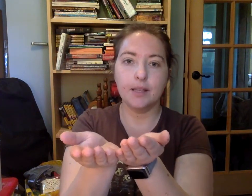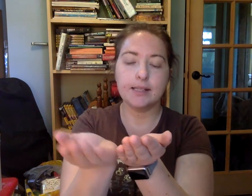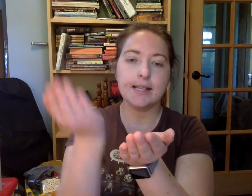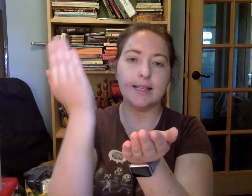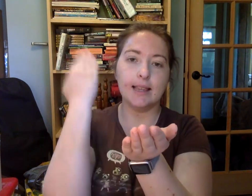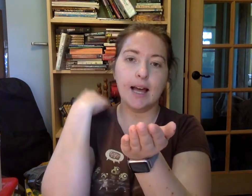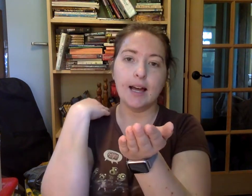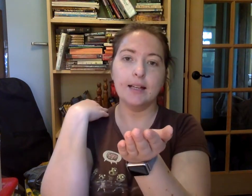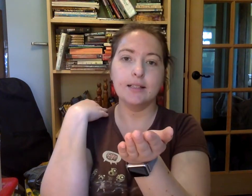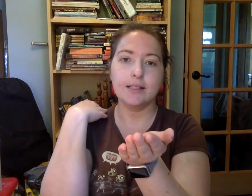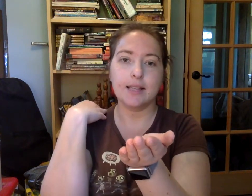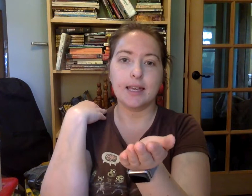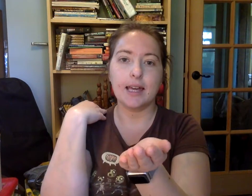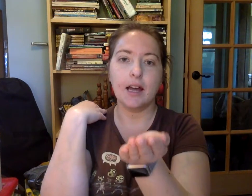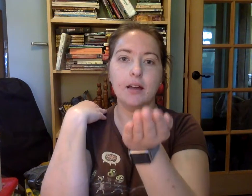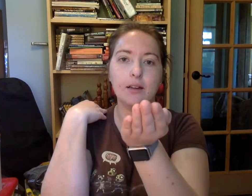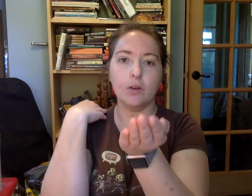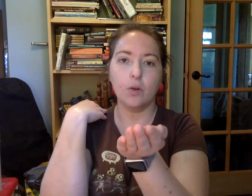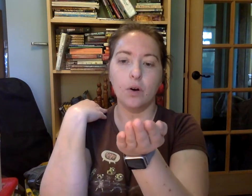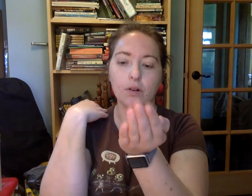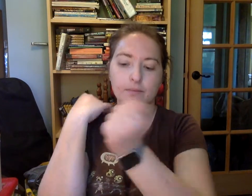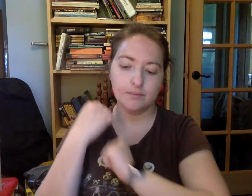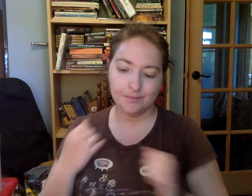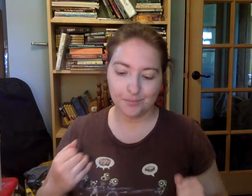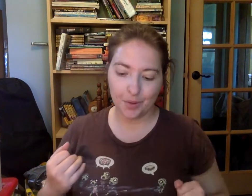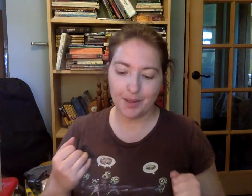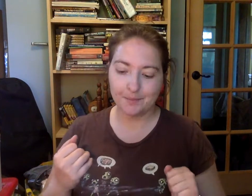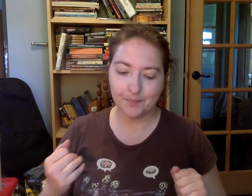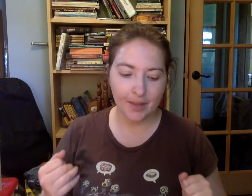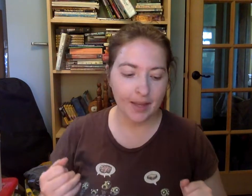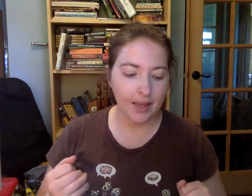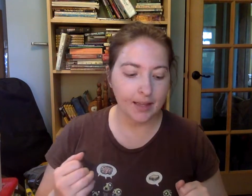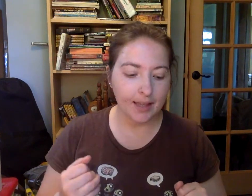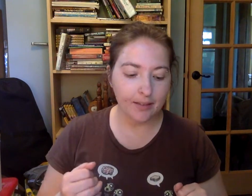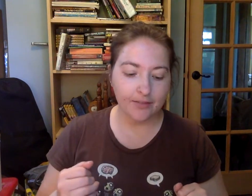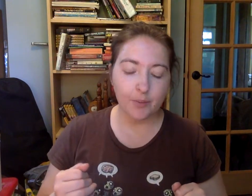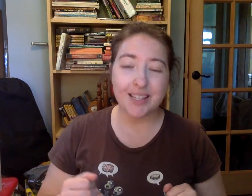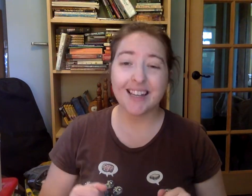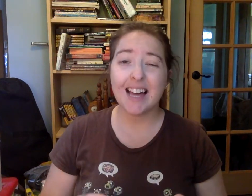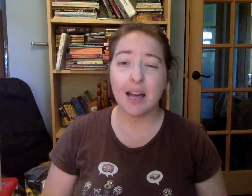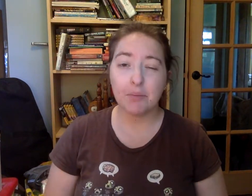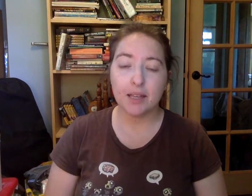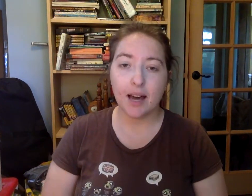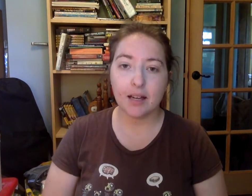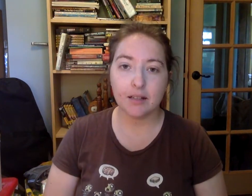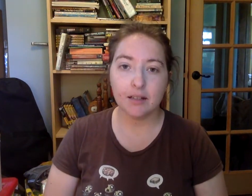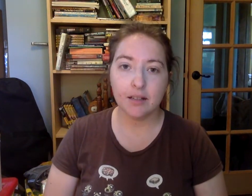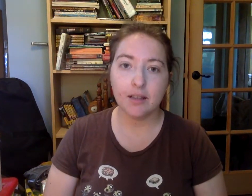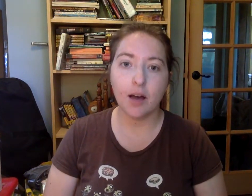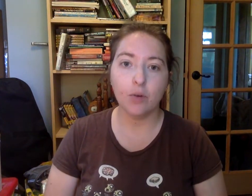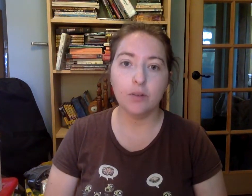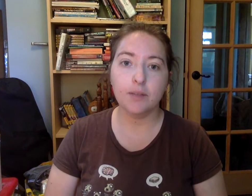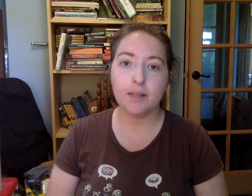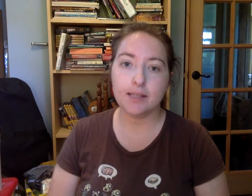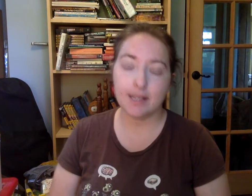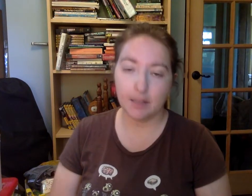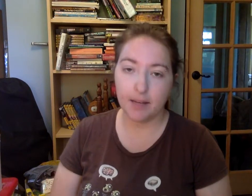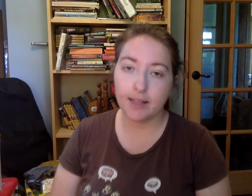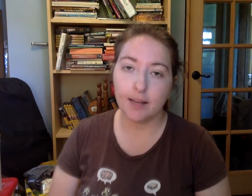Sin la se queda go. Muy bien. Ya vamos a cambiar la última sílaba de la